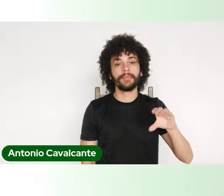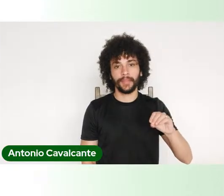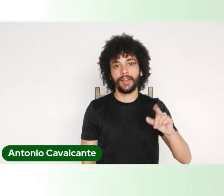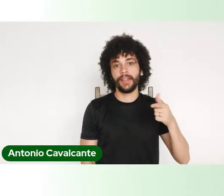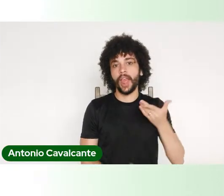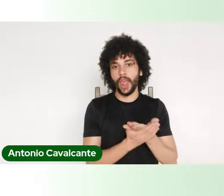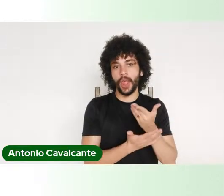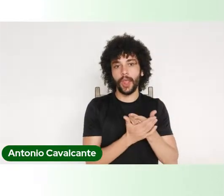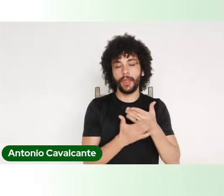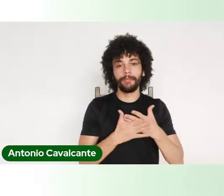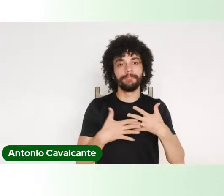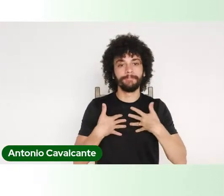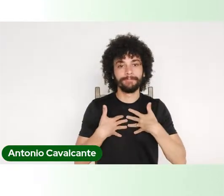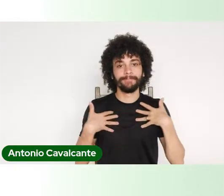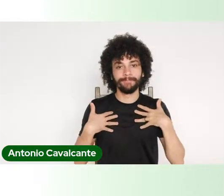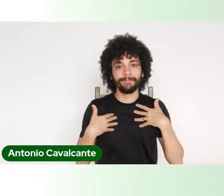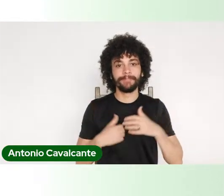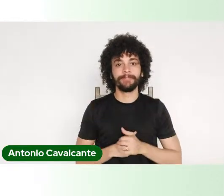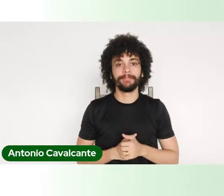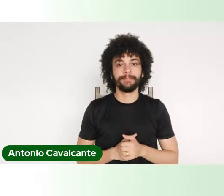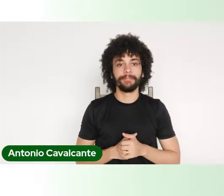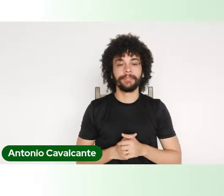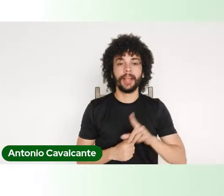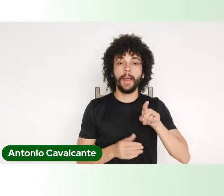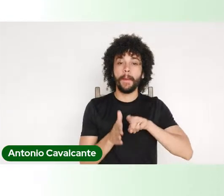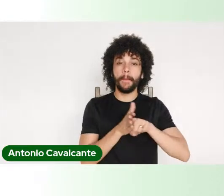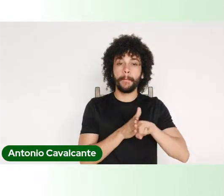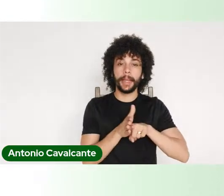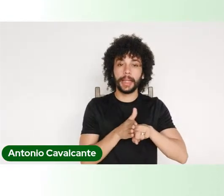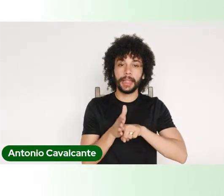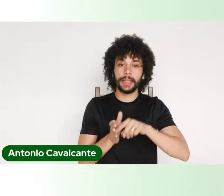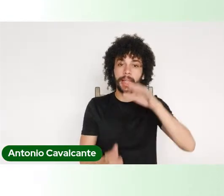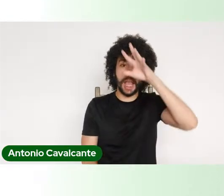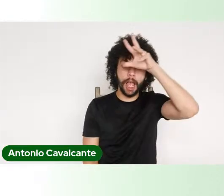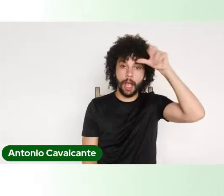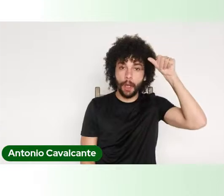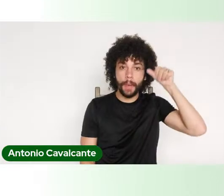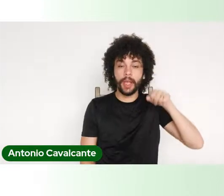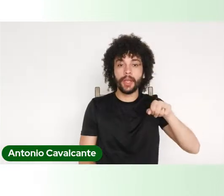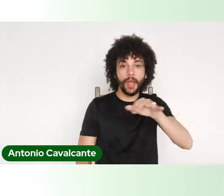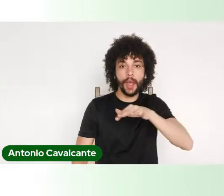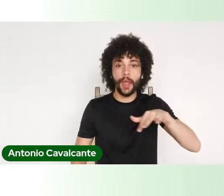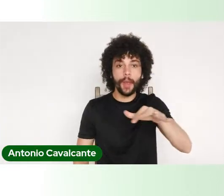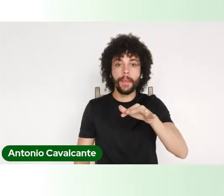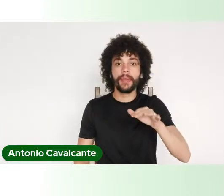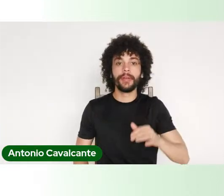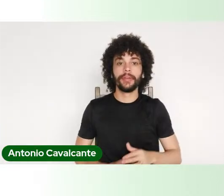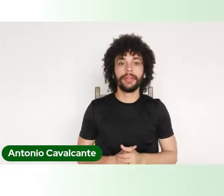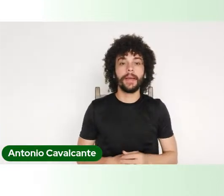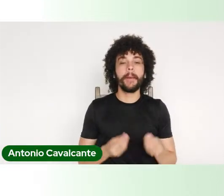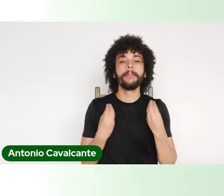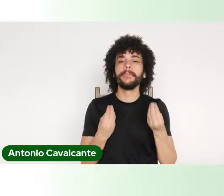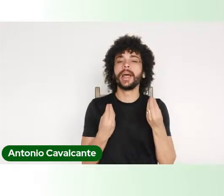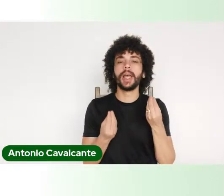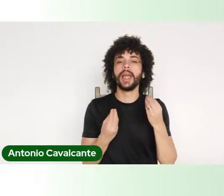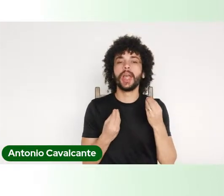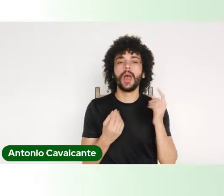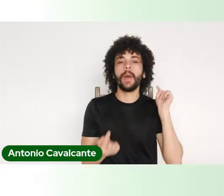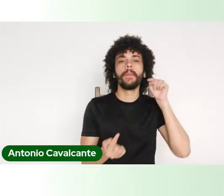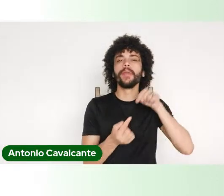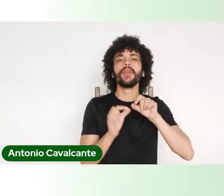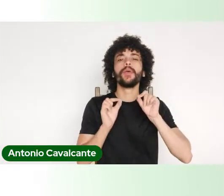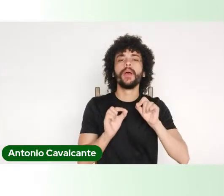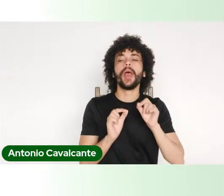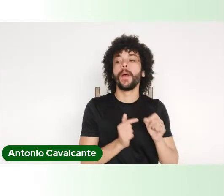Então, era necessário pesquisar a Amazônia, pesquisar a Amazônia dentro de um outro